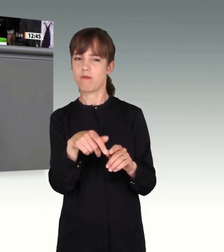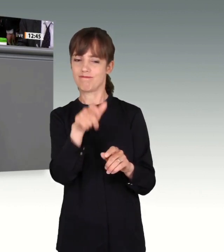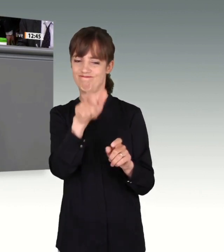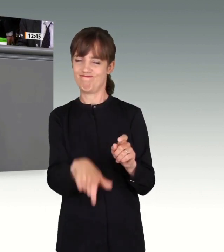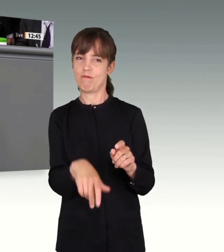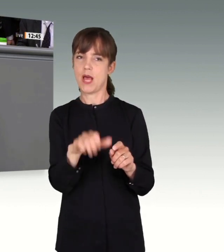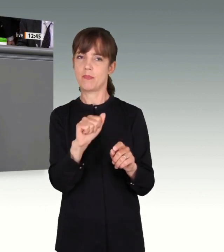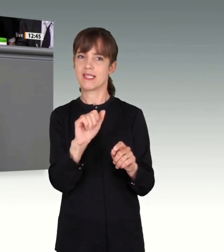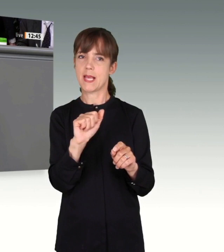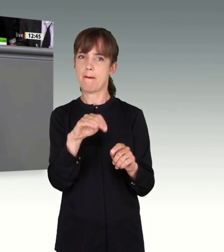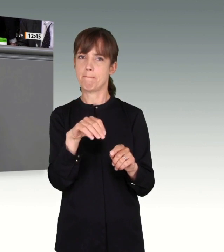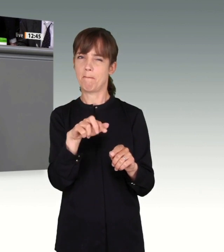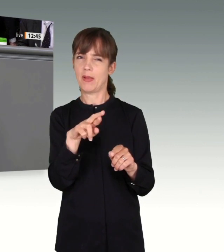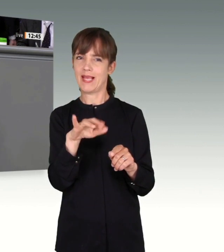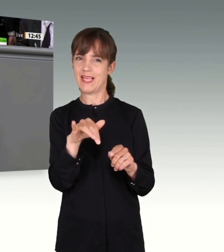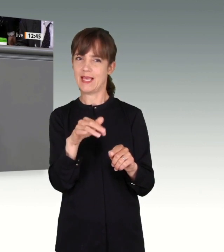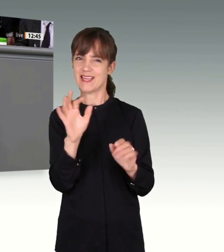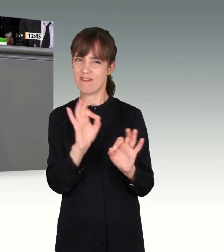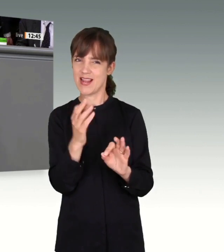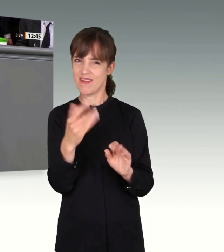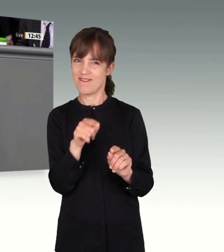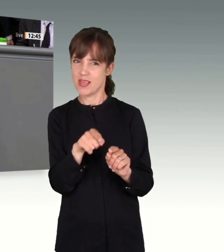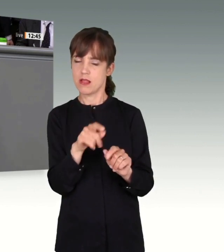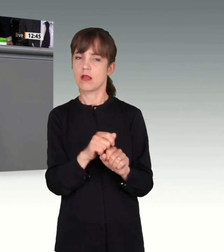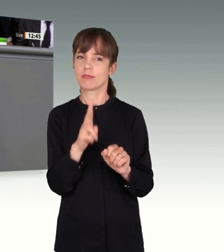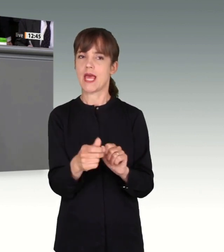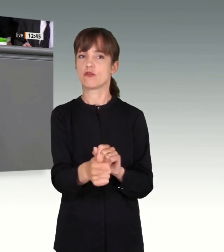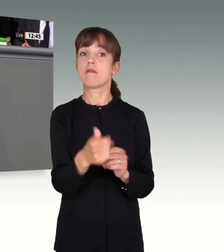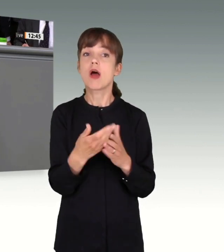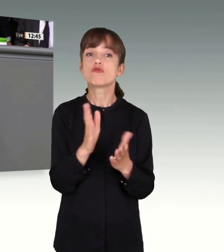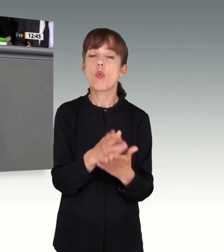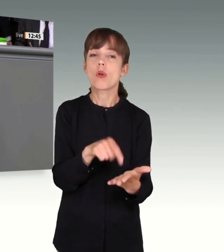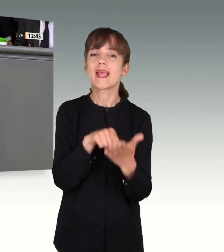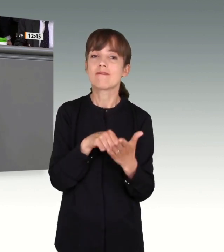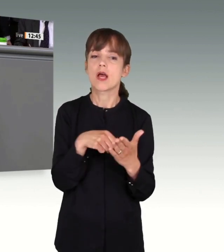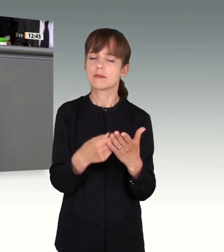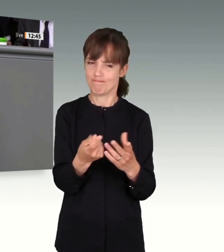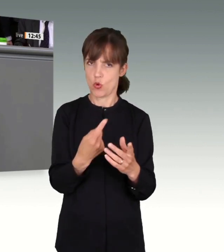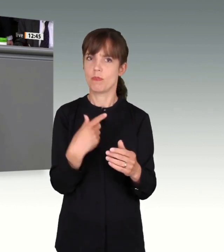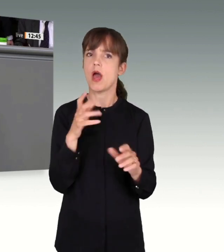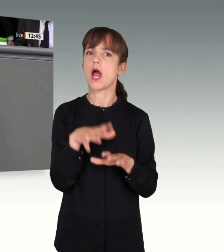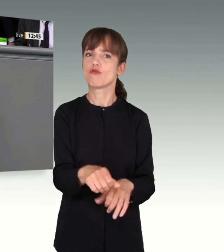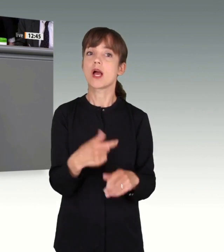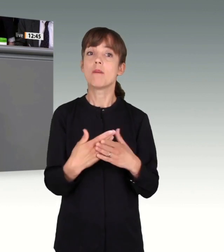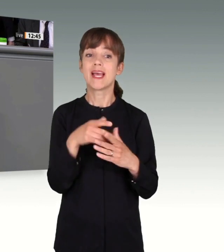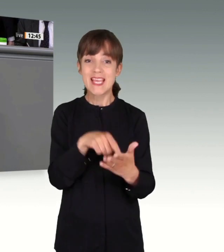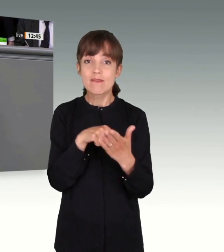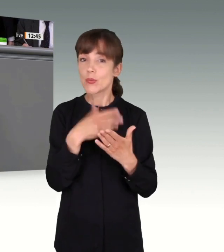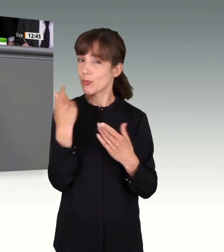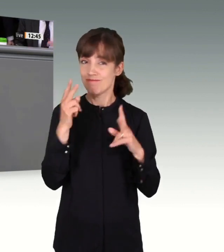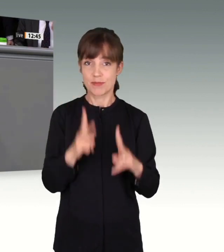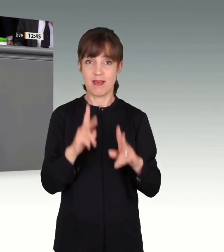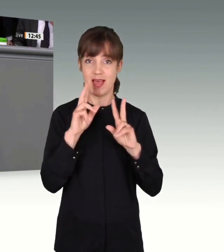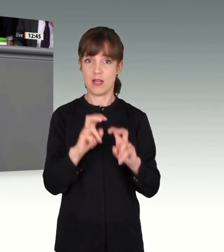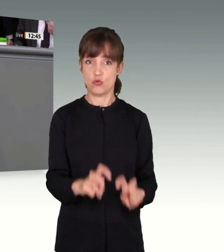Es gab konkrete Hinweise, dass er Anschläge begehen wollte. Doch diese Hinweise wurden nicht richtig analysiert. Punkt